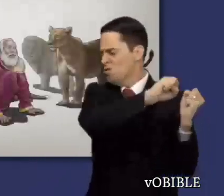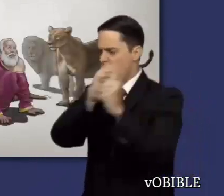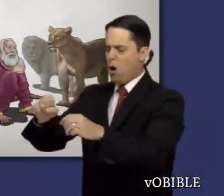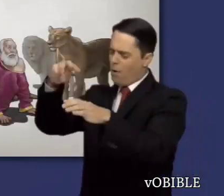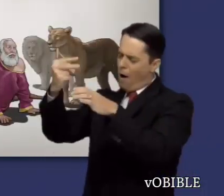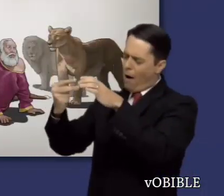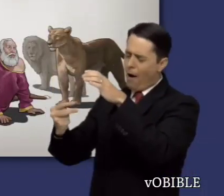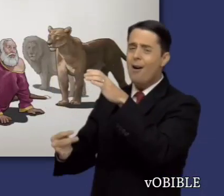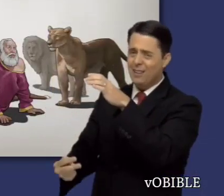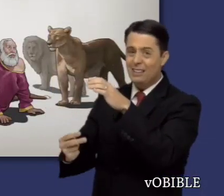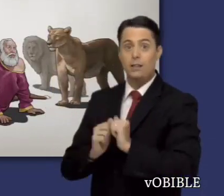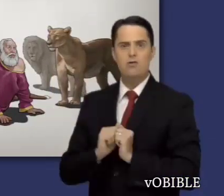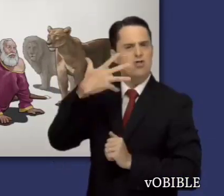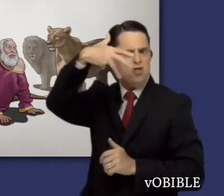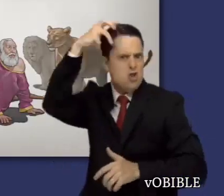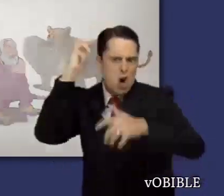arrojan a un foso de leones.